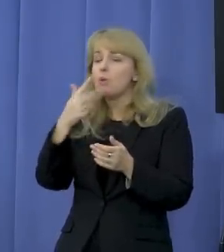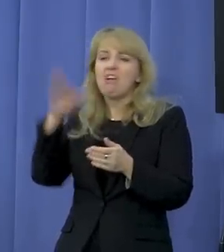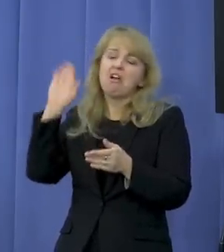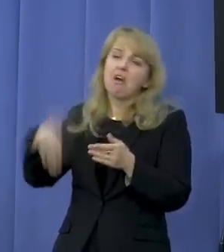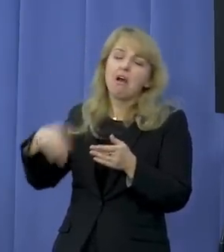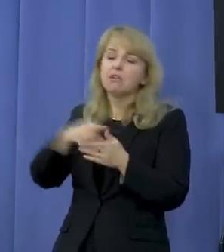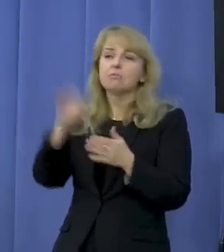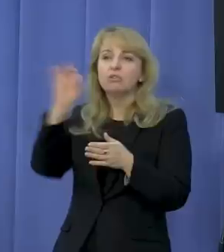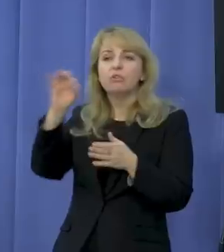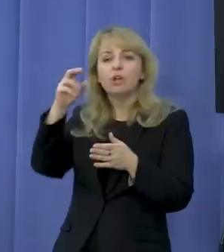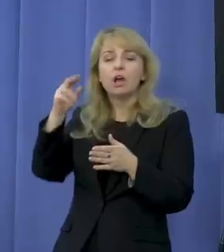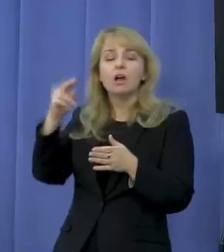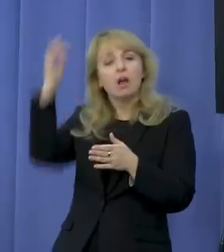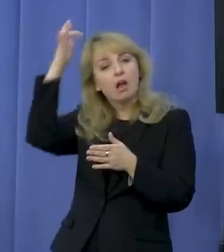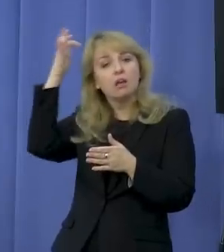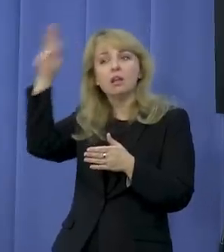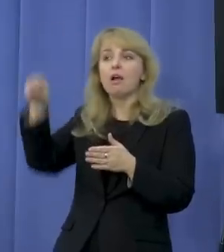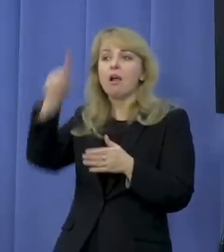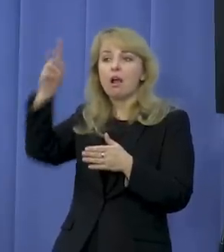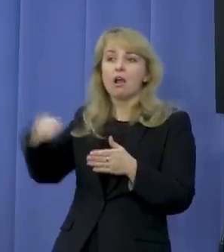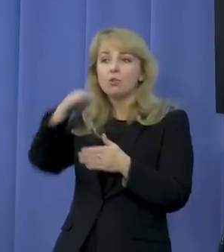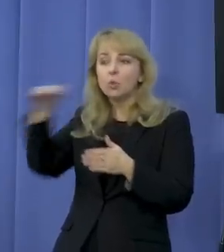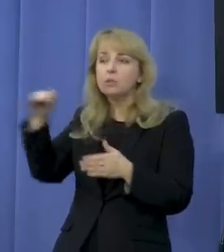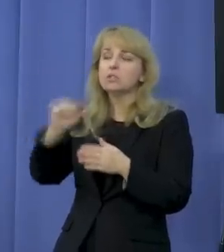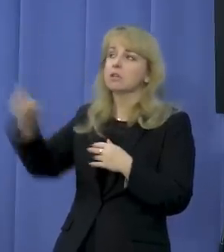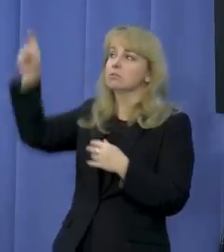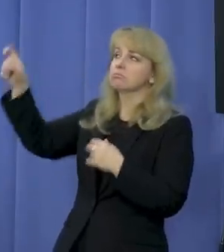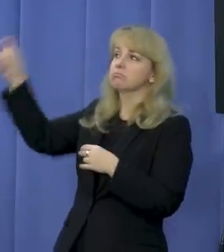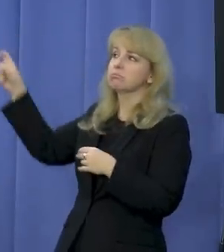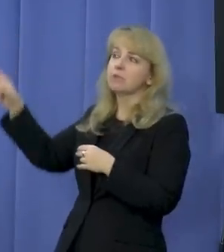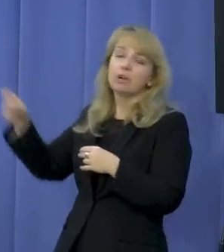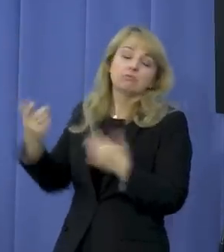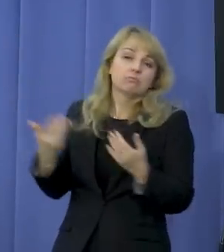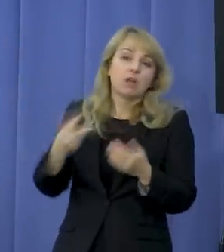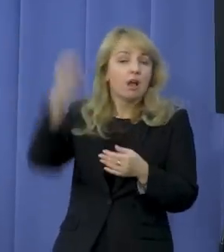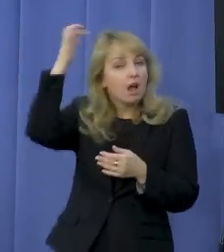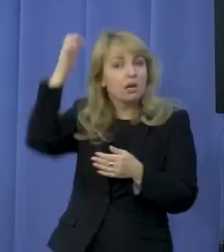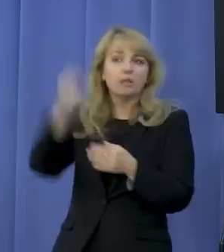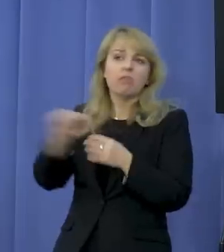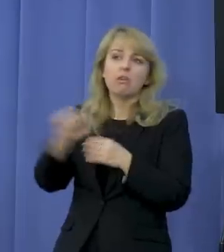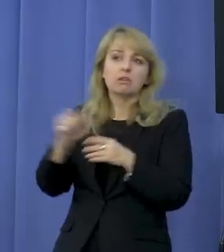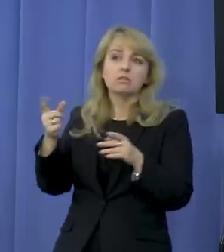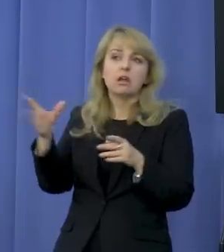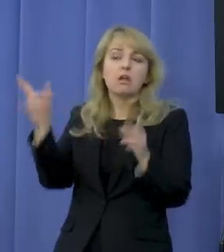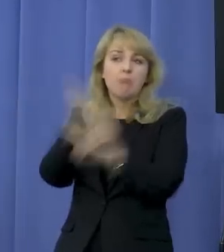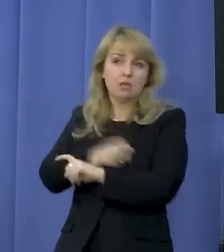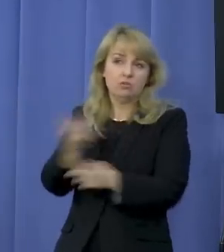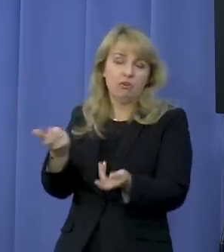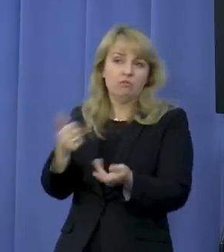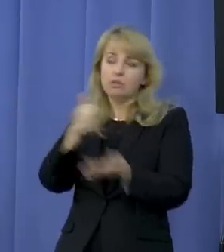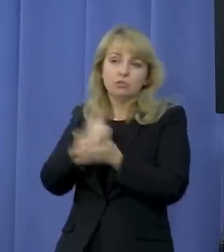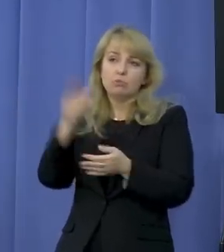przekonania filozoficzne jako stricte państwowe. Religia nie jest państwowa, nie może być